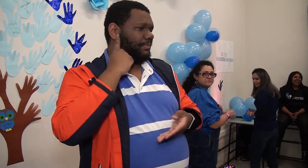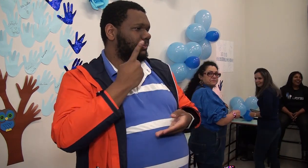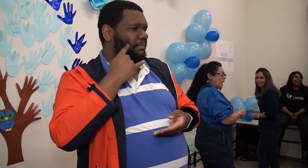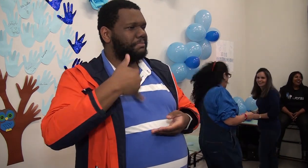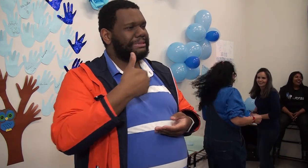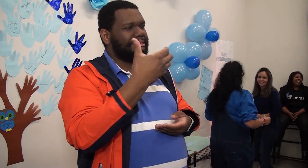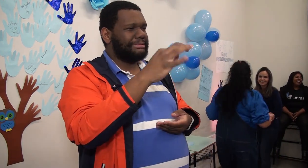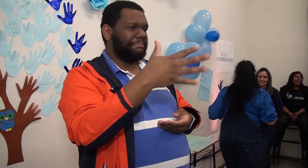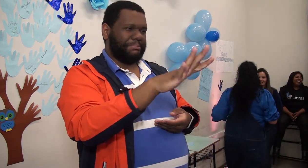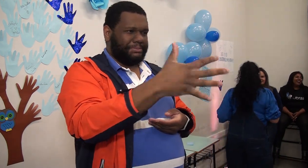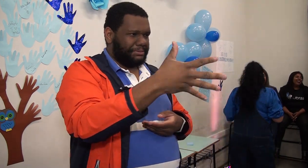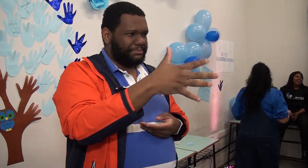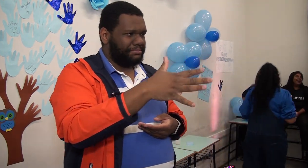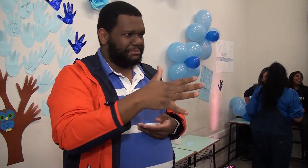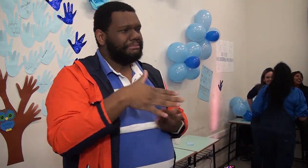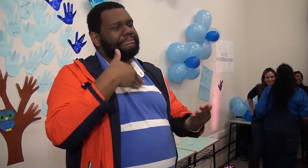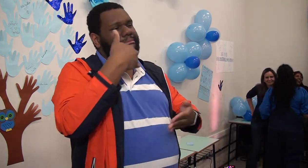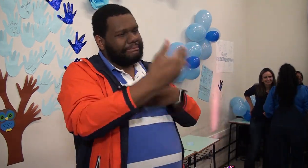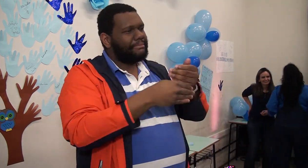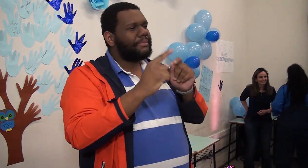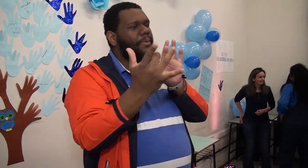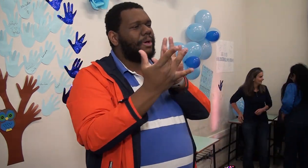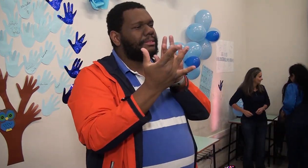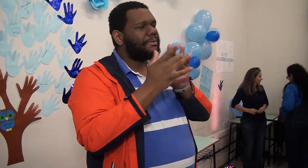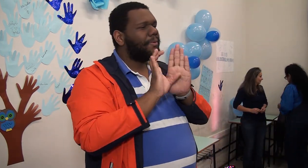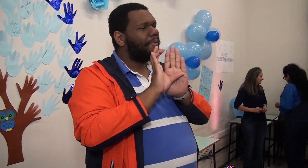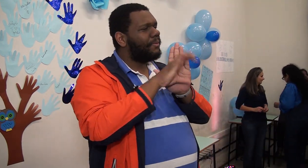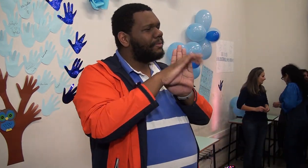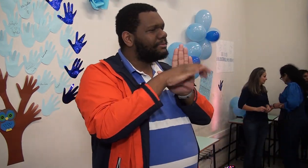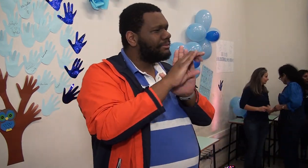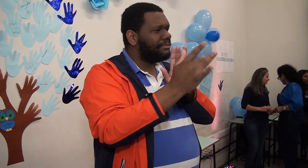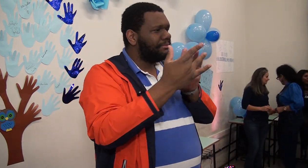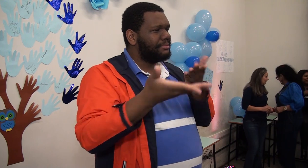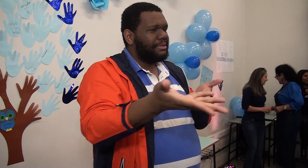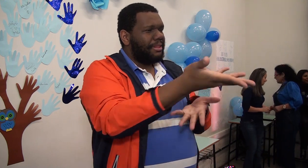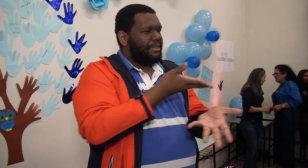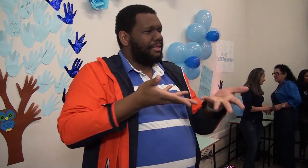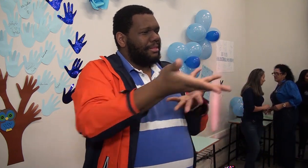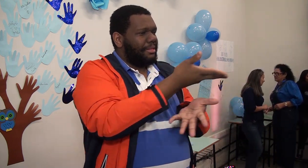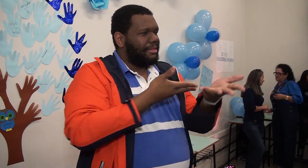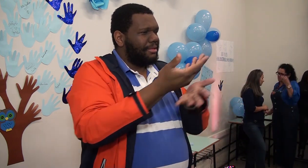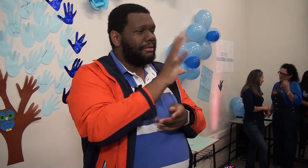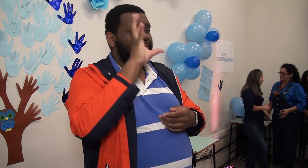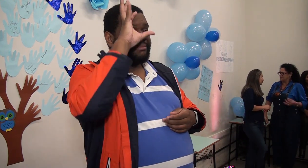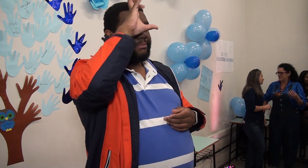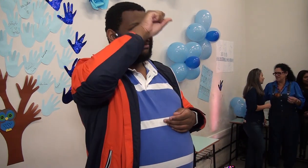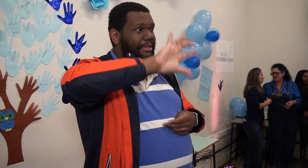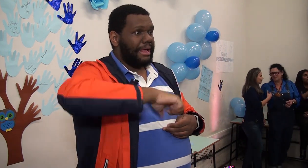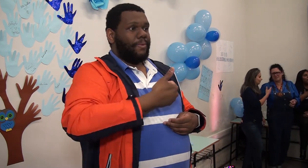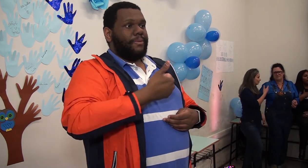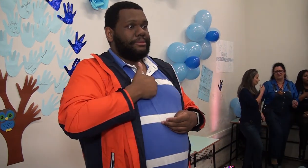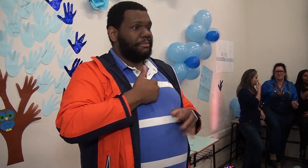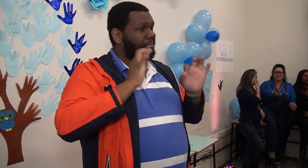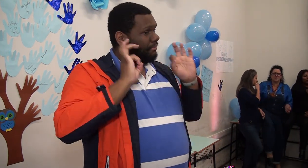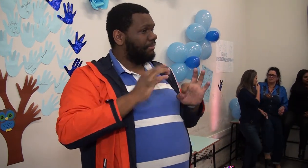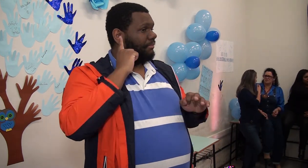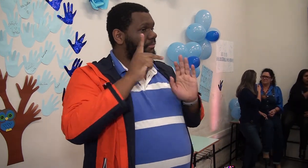aceitei a identidade surda. E mantendo o contato, interagindo com os surdos, eu me senti pessoalmente melhor